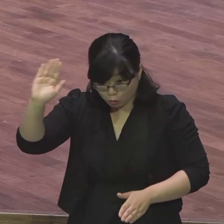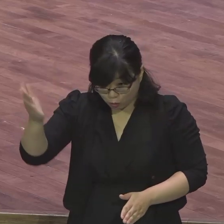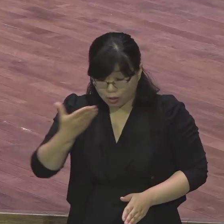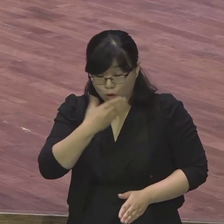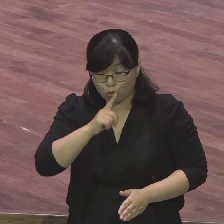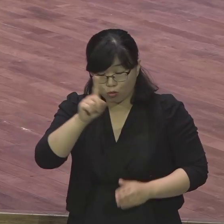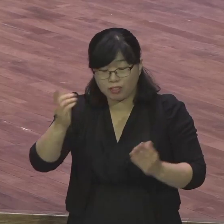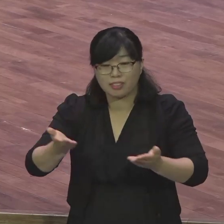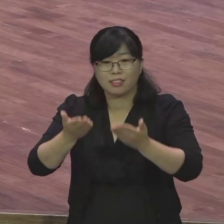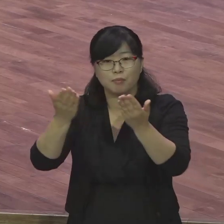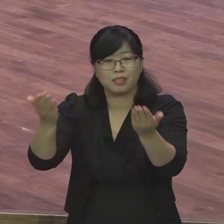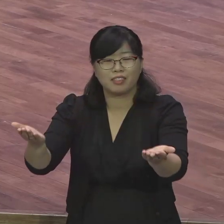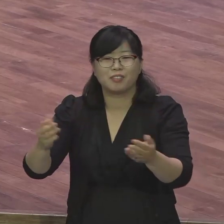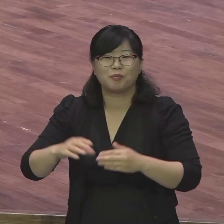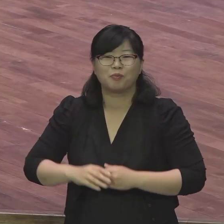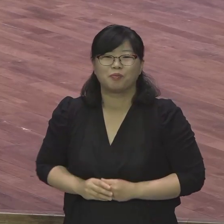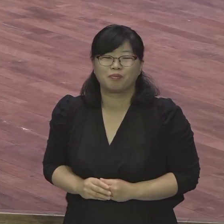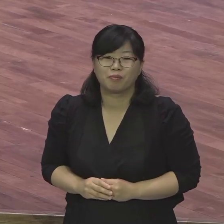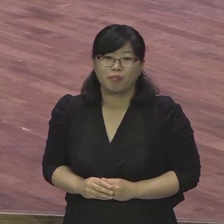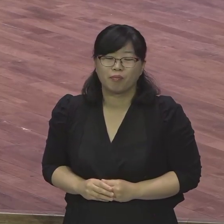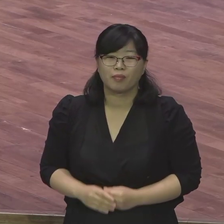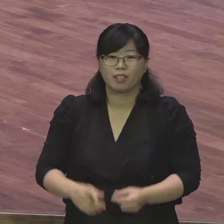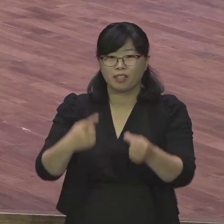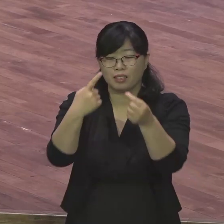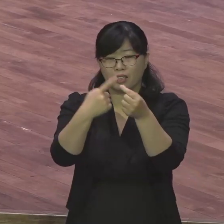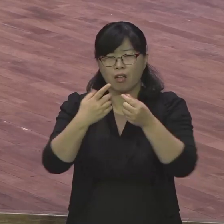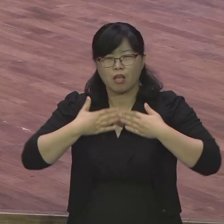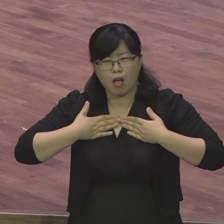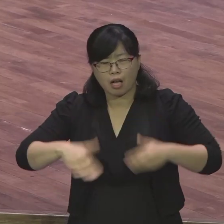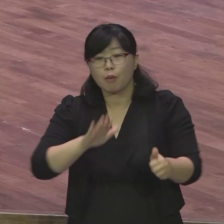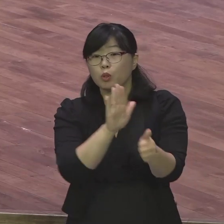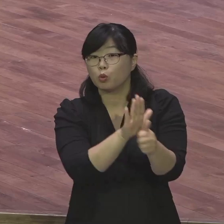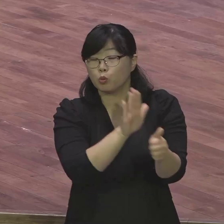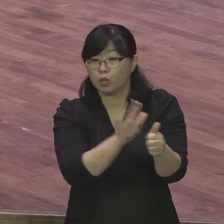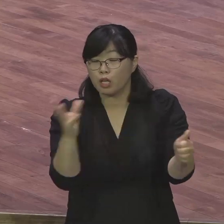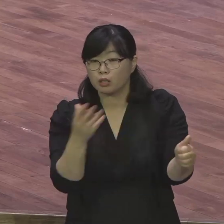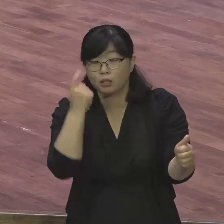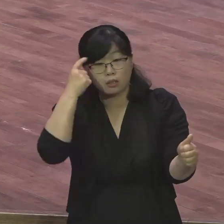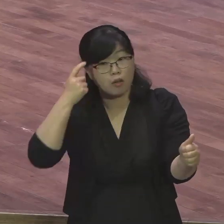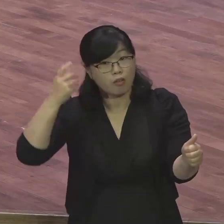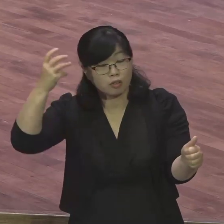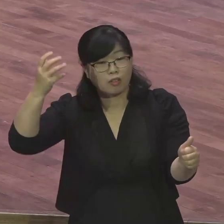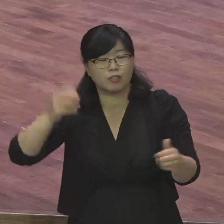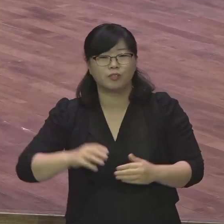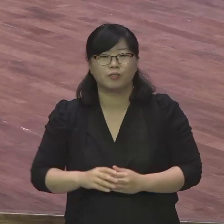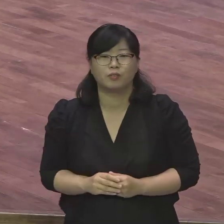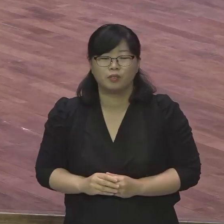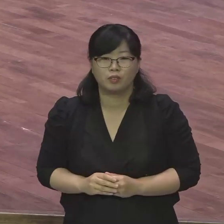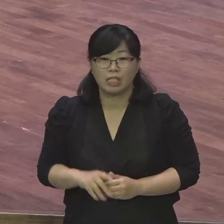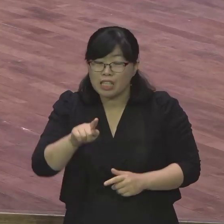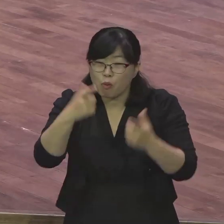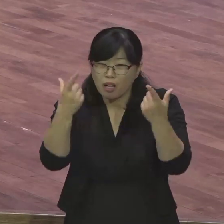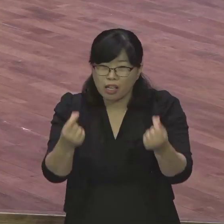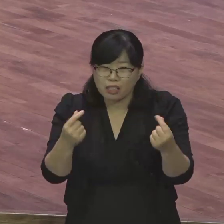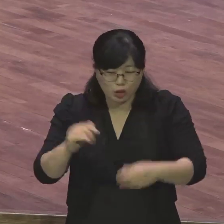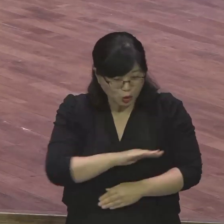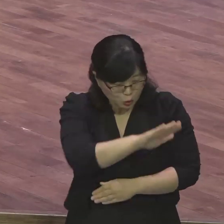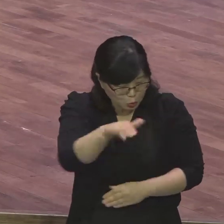연약함을 도우시는 성령이 있습니다 26절입니다 이와 같이 성령도 우리의 연약함을 도우시나니